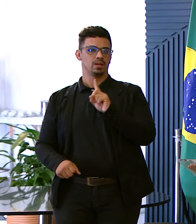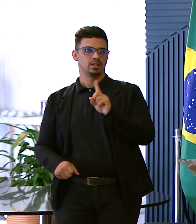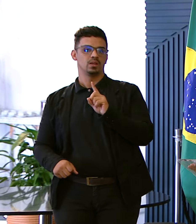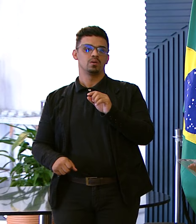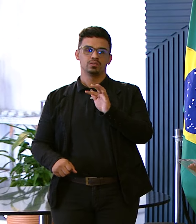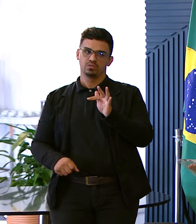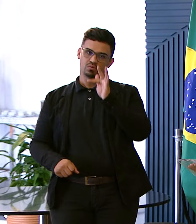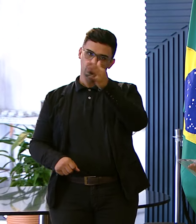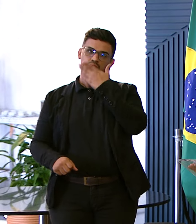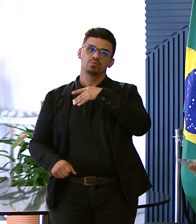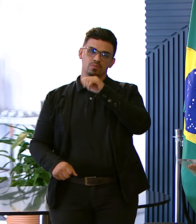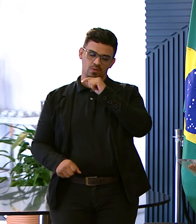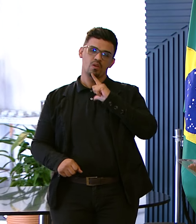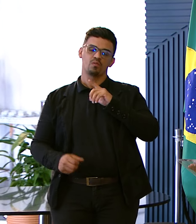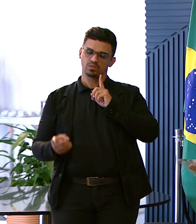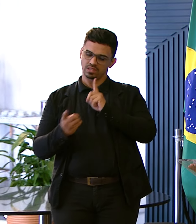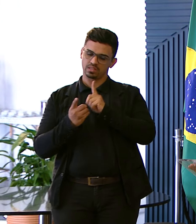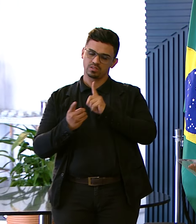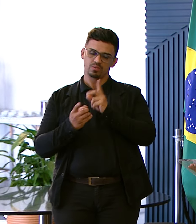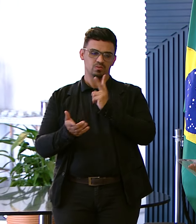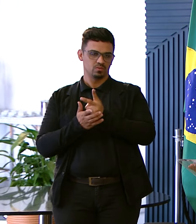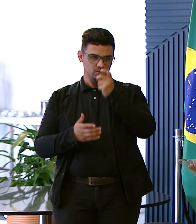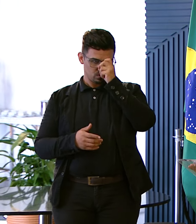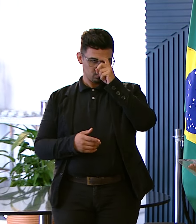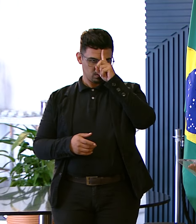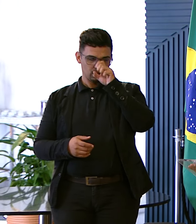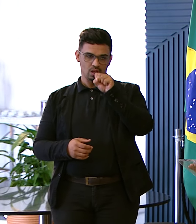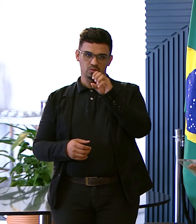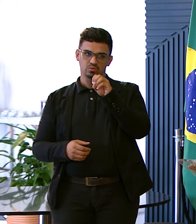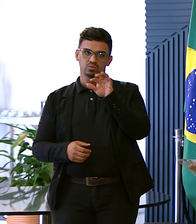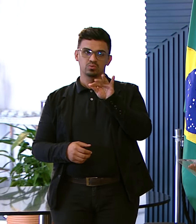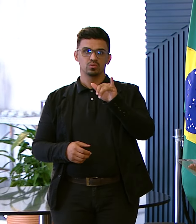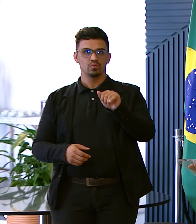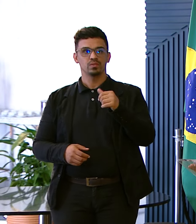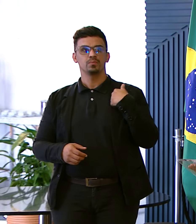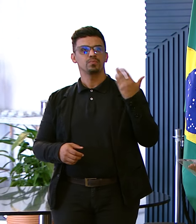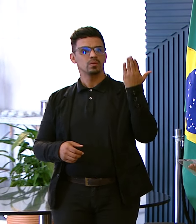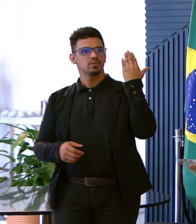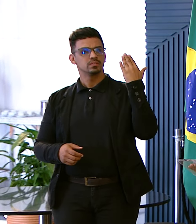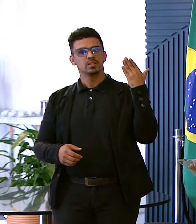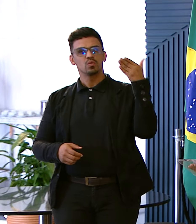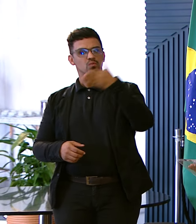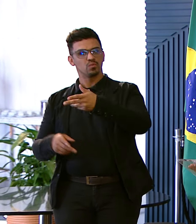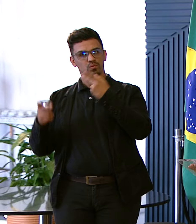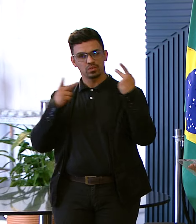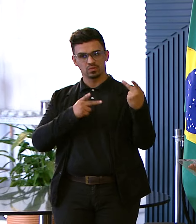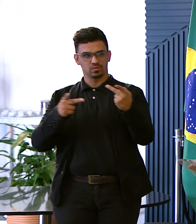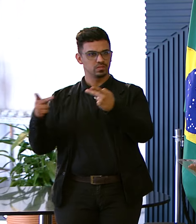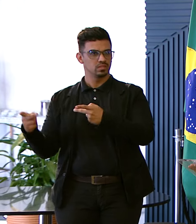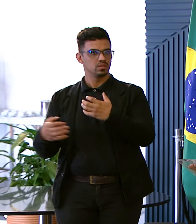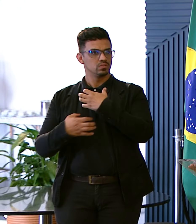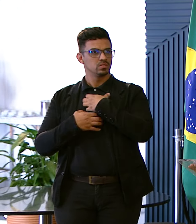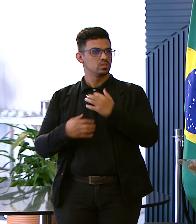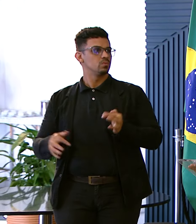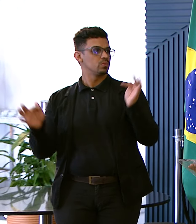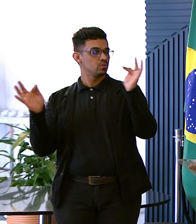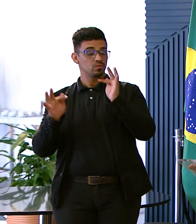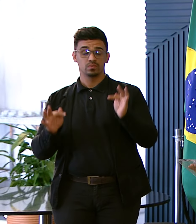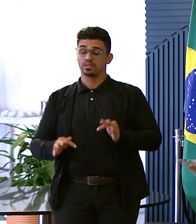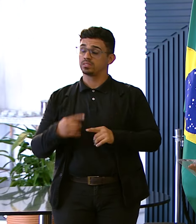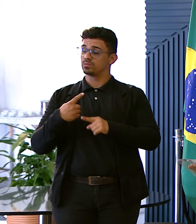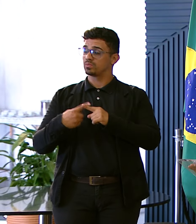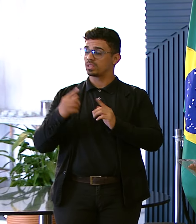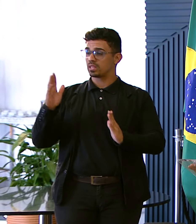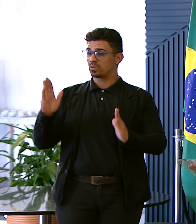Serei atendido Lá no Sofia E da última vez Que eu fui ao Sofia Eu fiquei muito feliz Porque em determinado momento A gente